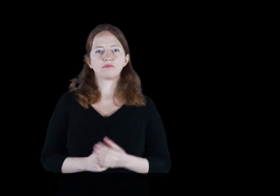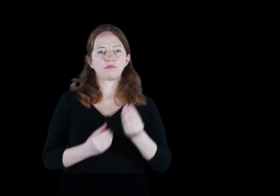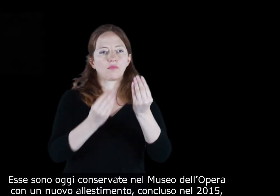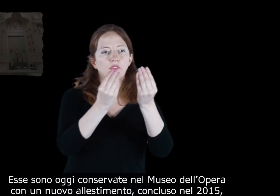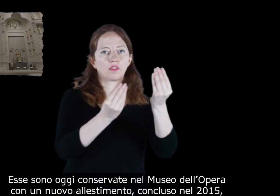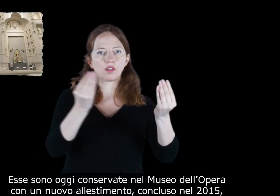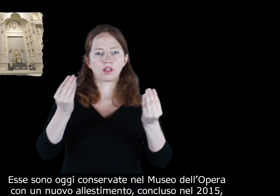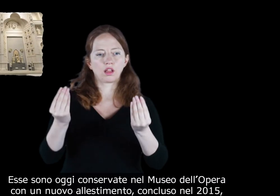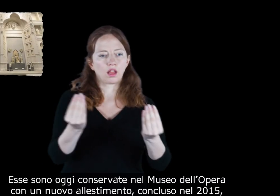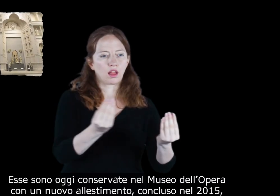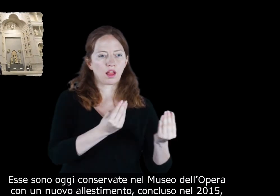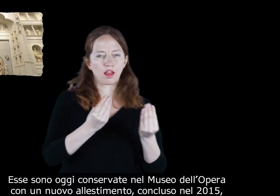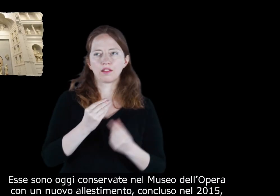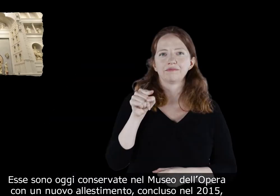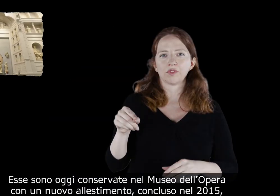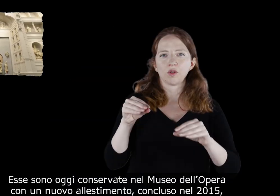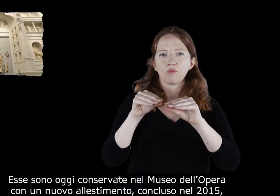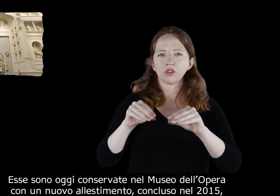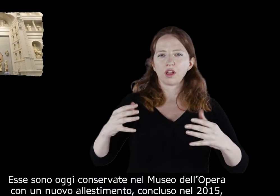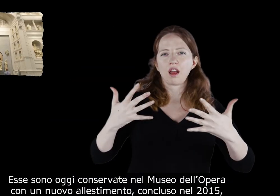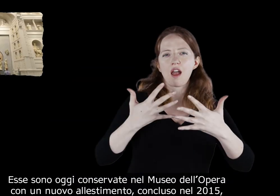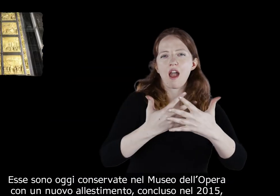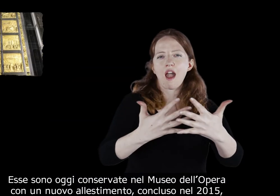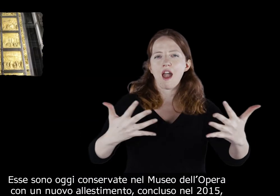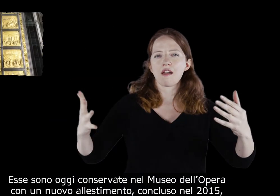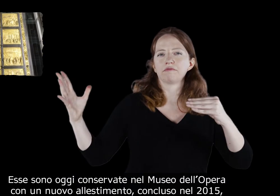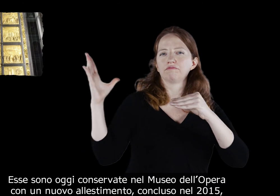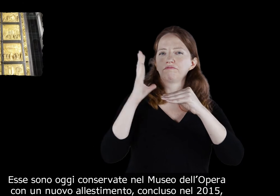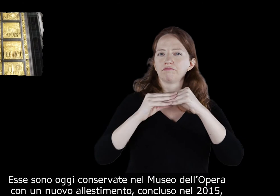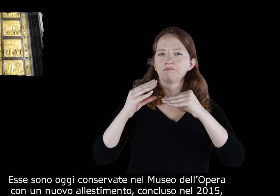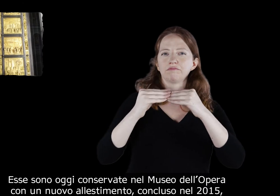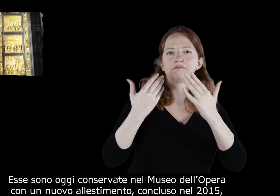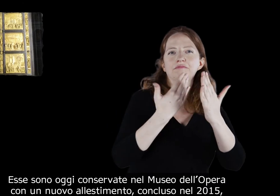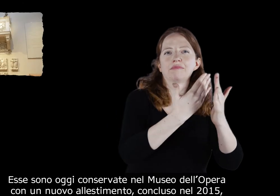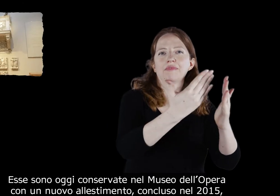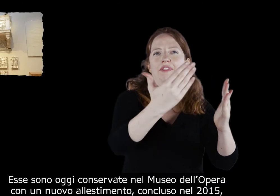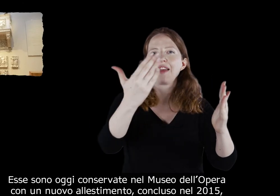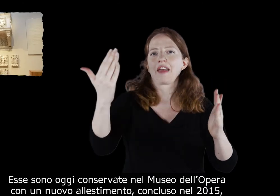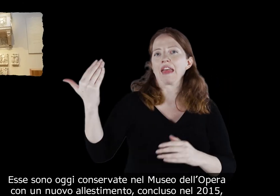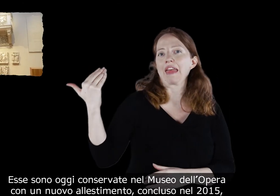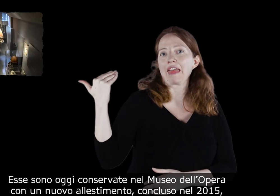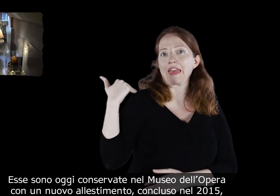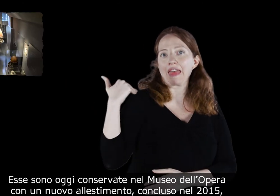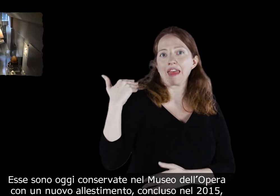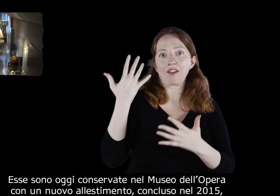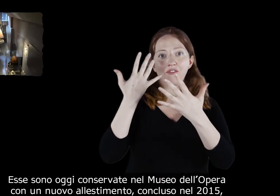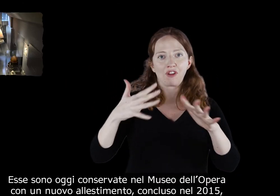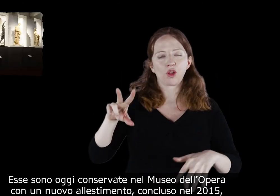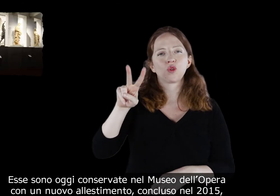Esse sono oggi conservate nel Museo dell'Opera, con un nuovo allestimento concluso nel